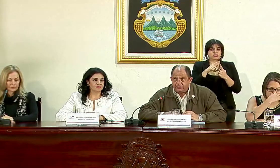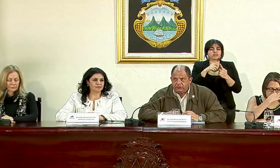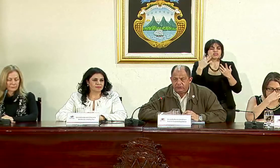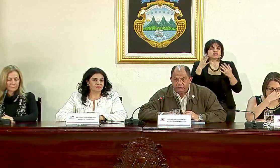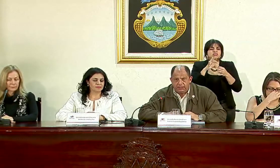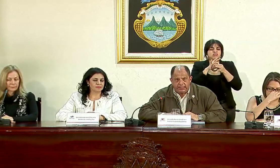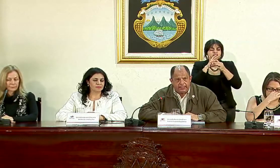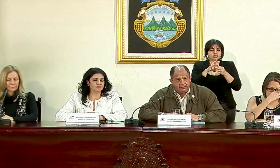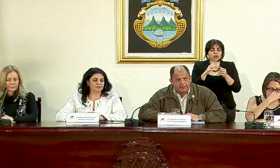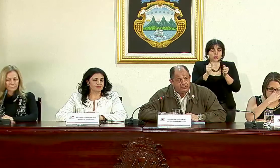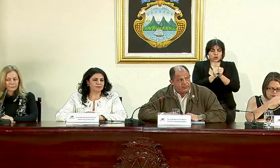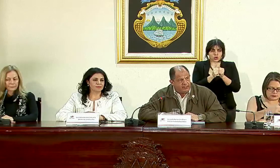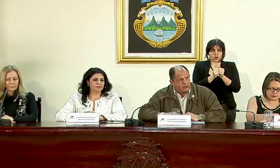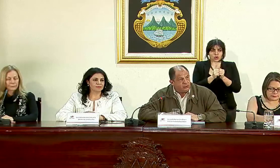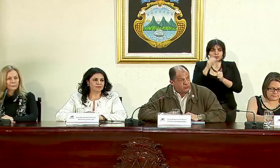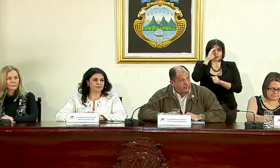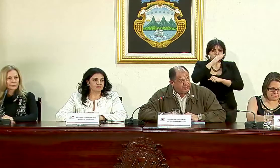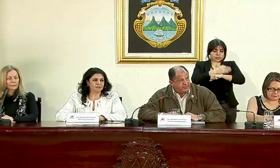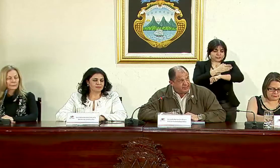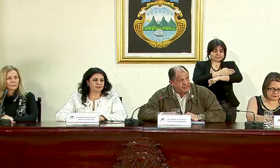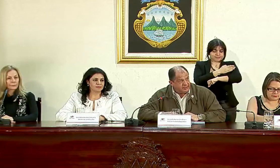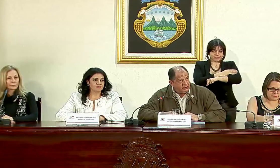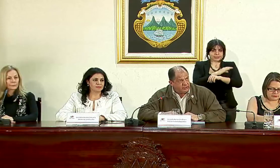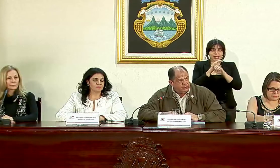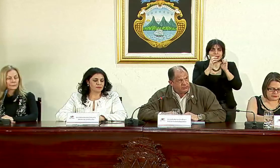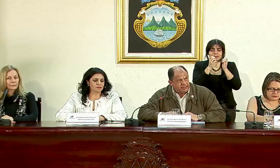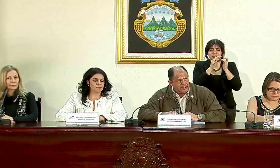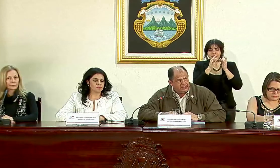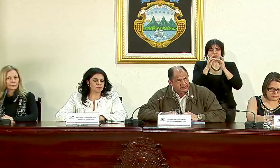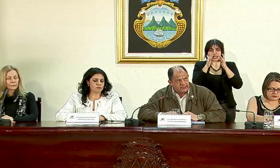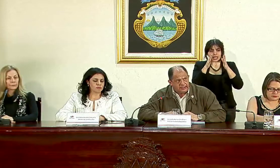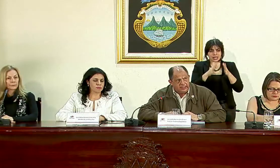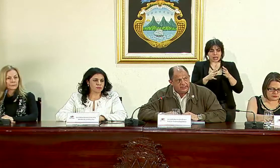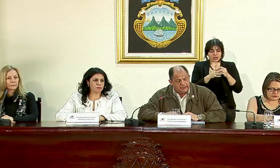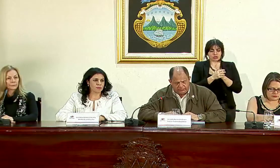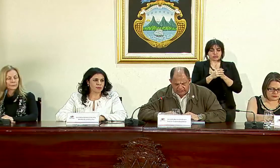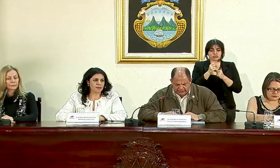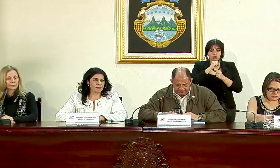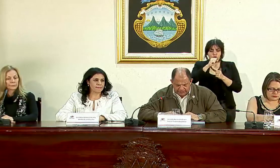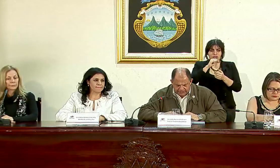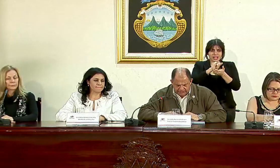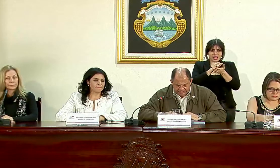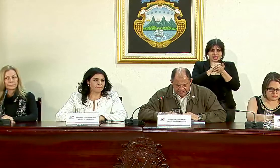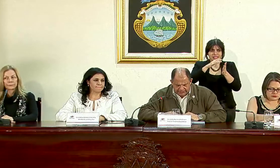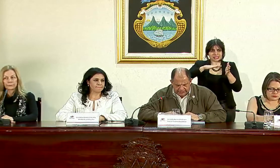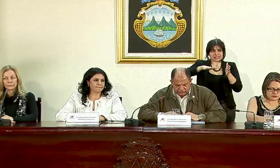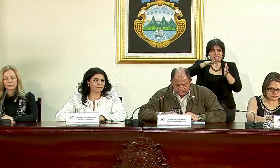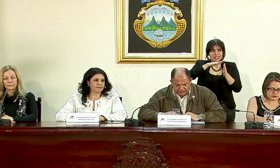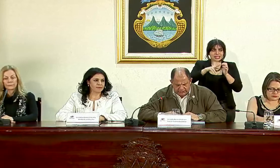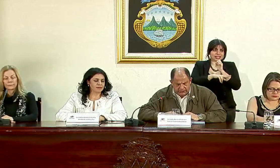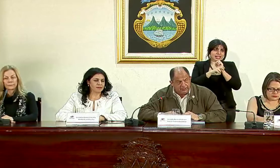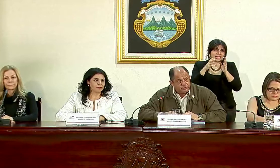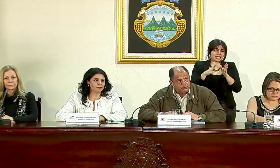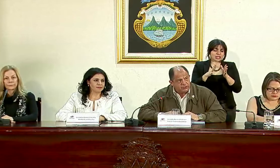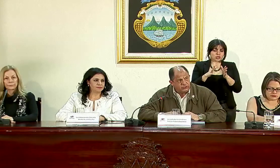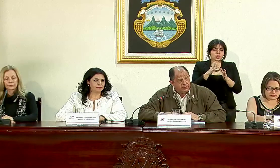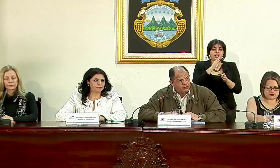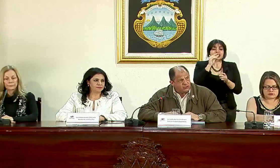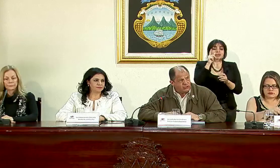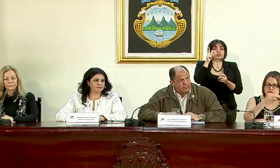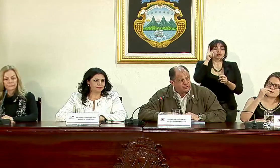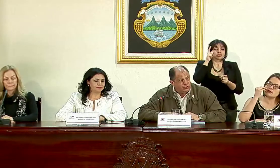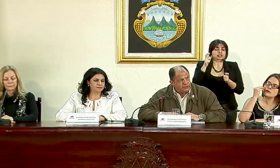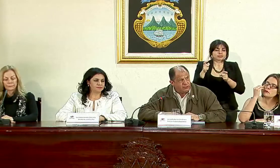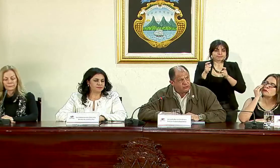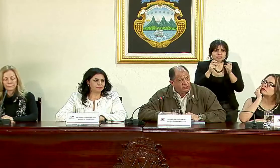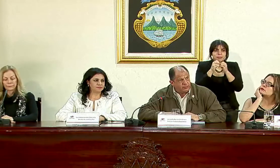precisamente con el mejoramiento de los cuerpos especializados en el combate a este tipo de delito y por supuesto una